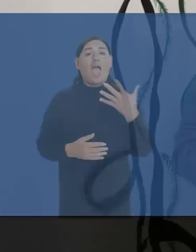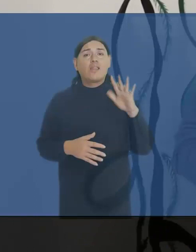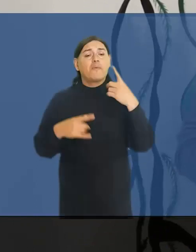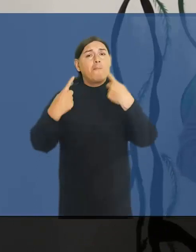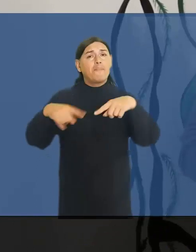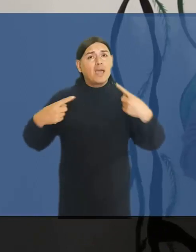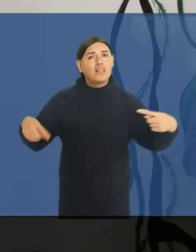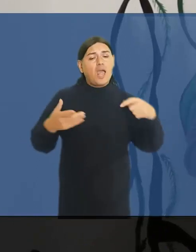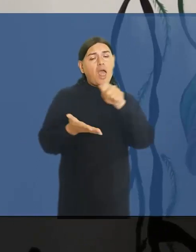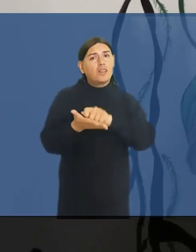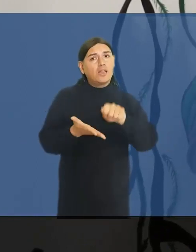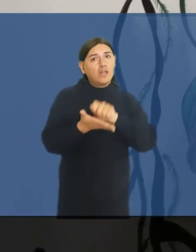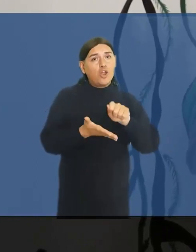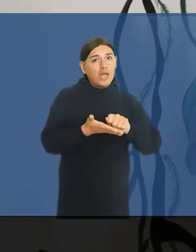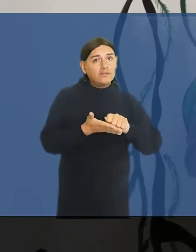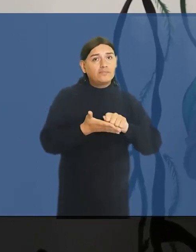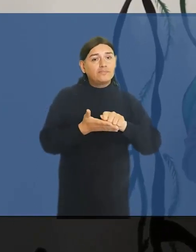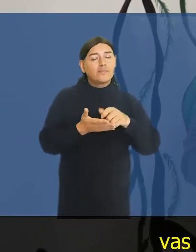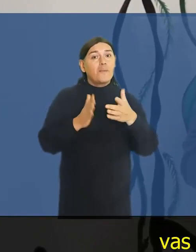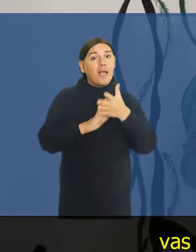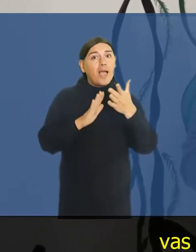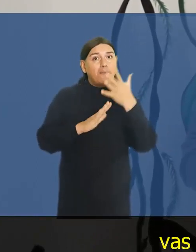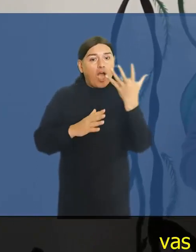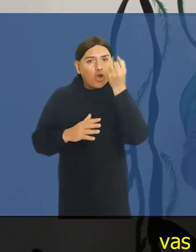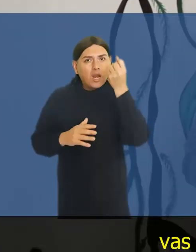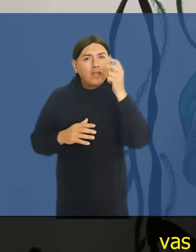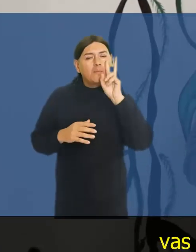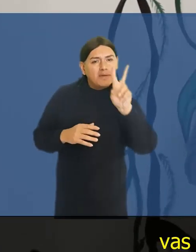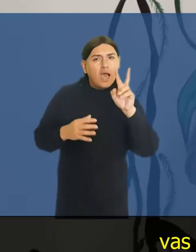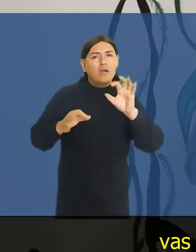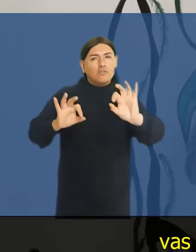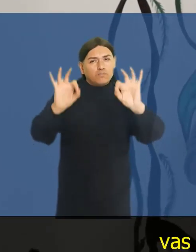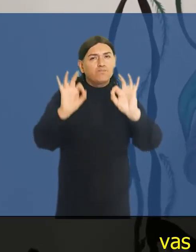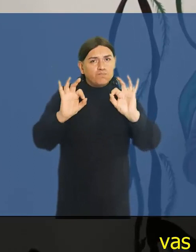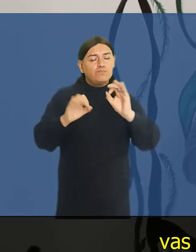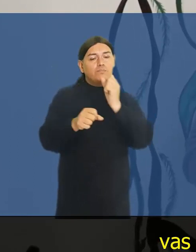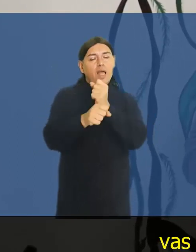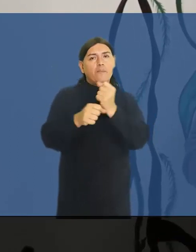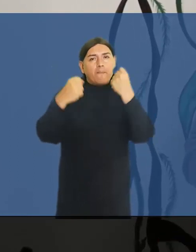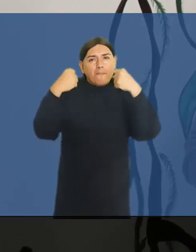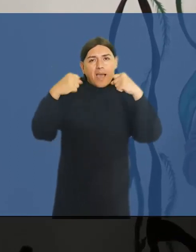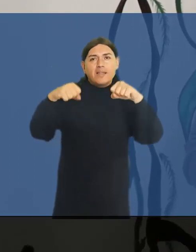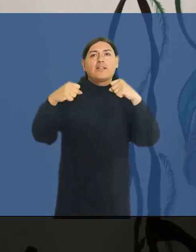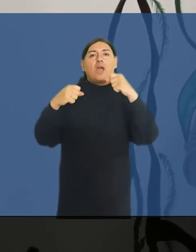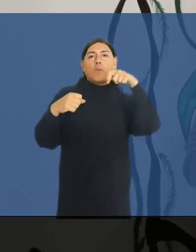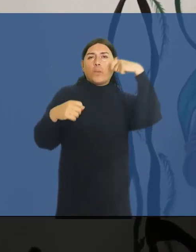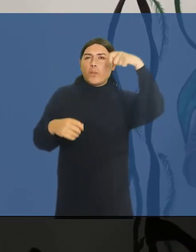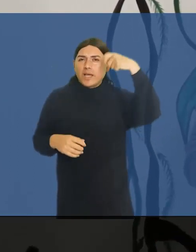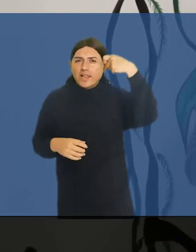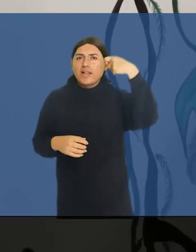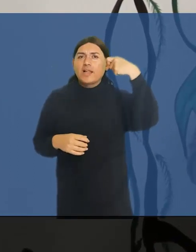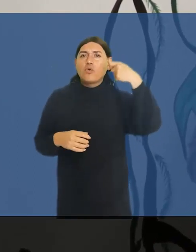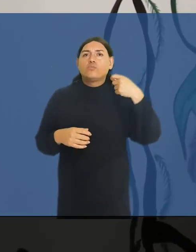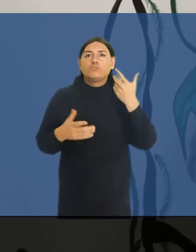Además del material teórico, vas a encontrar material complementario, trabajos prácticos y